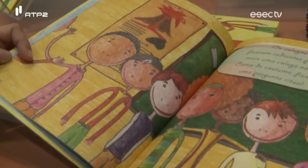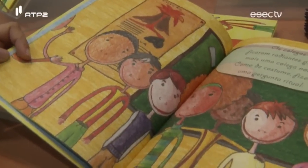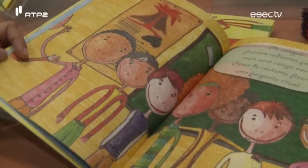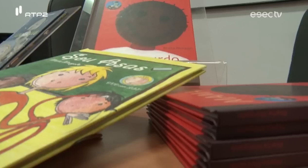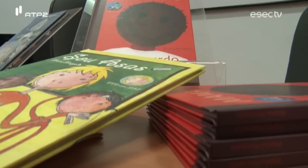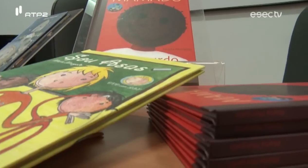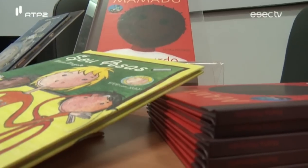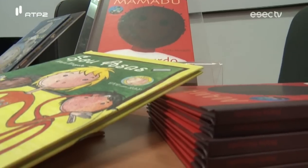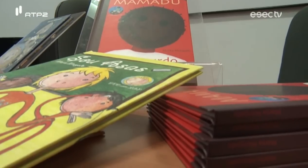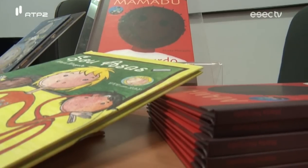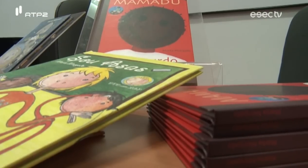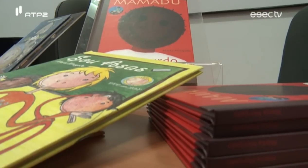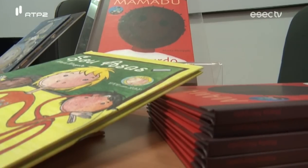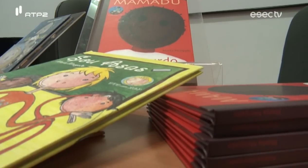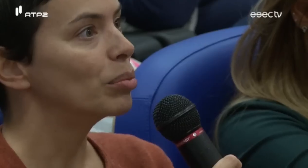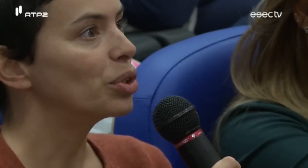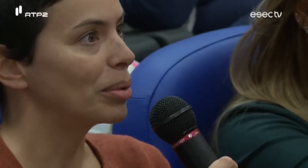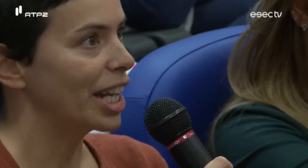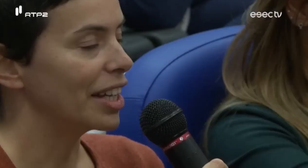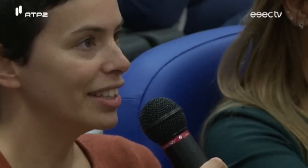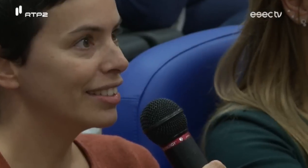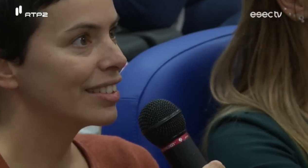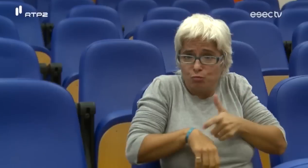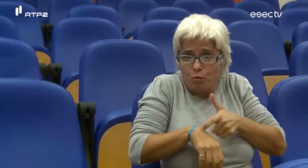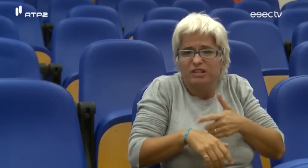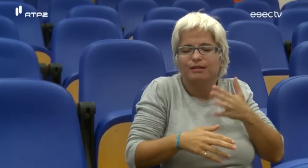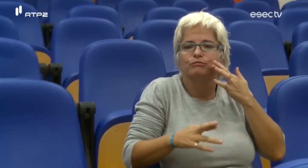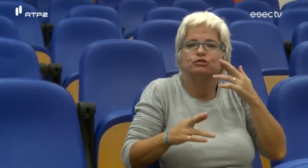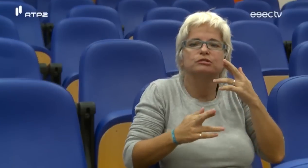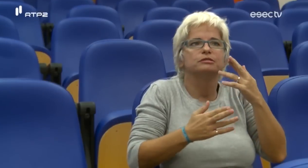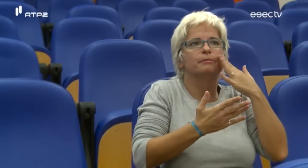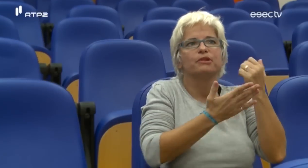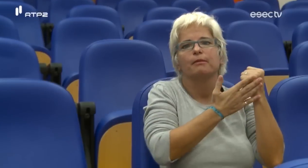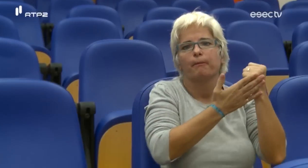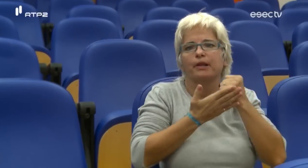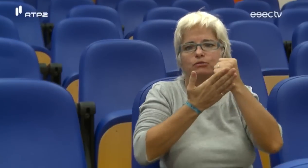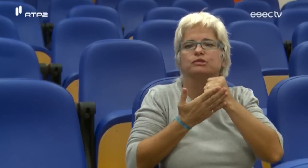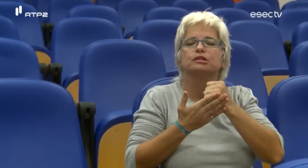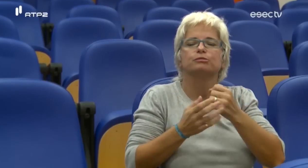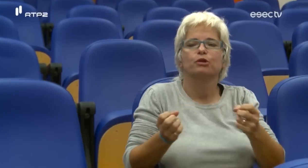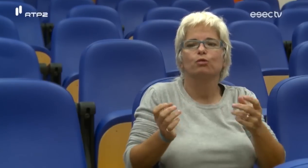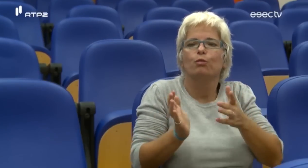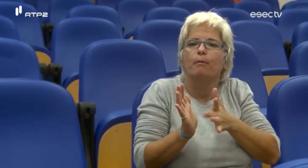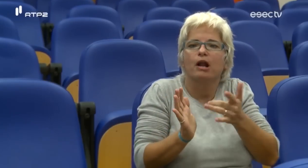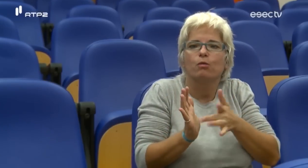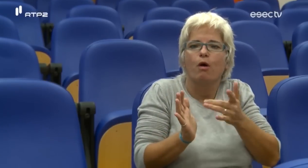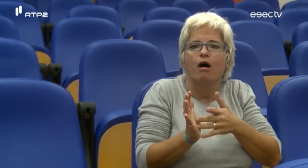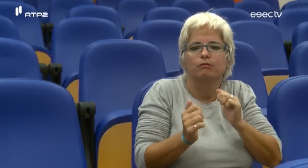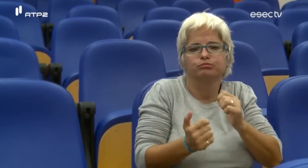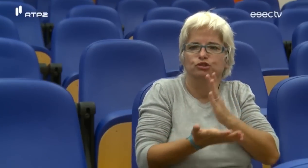momento estamos a tentar conseguir apoios